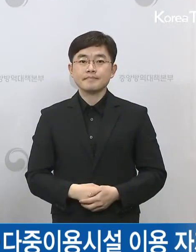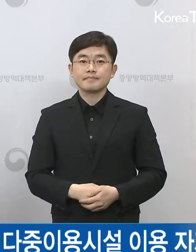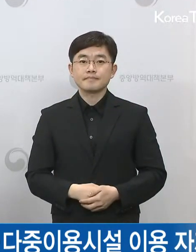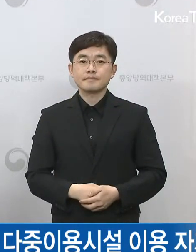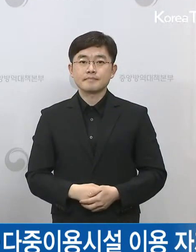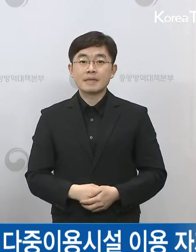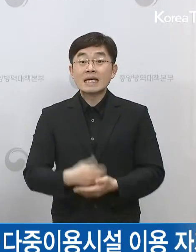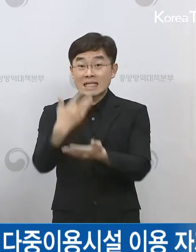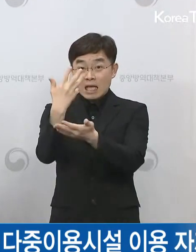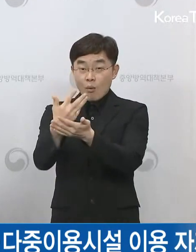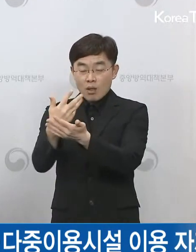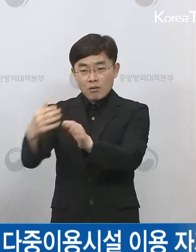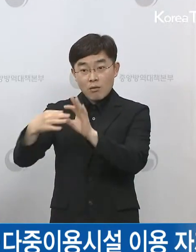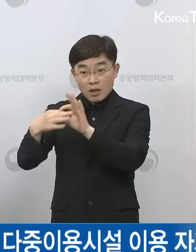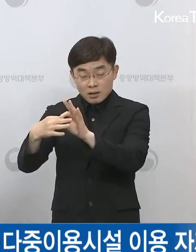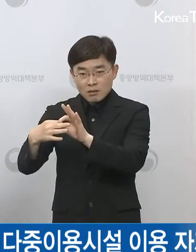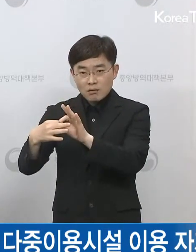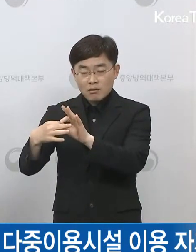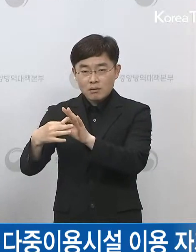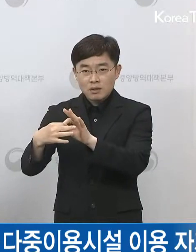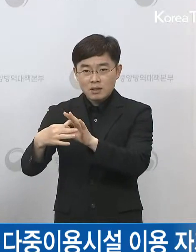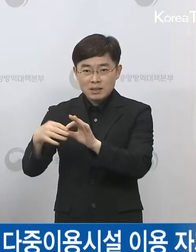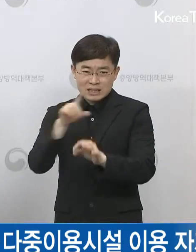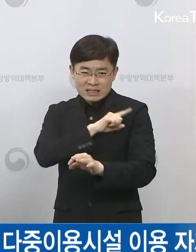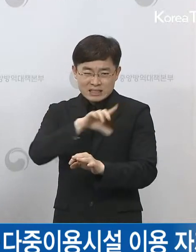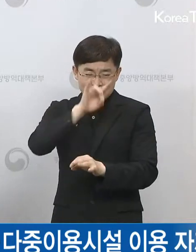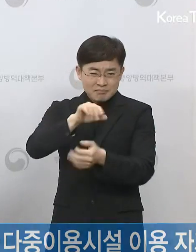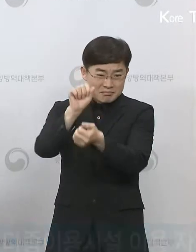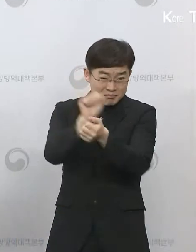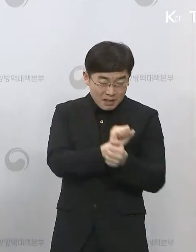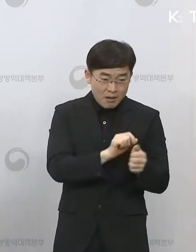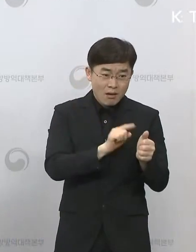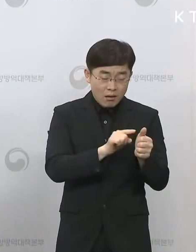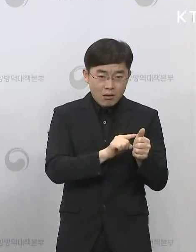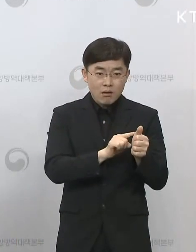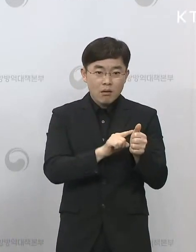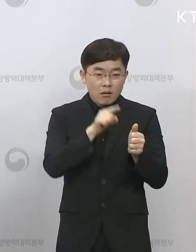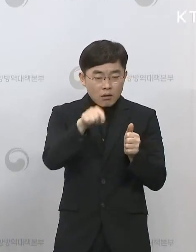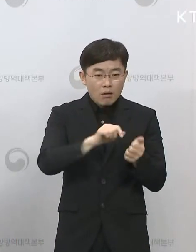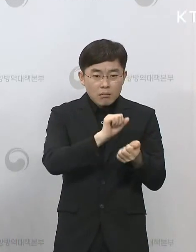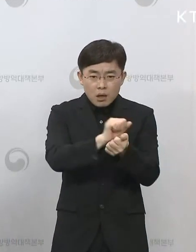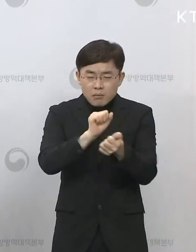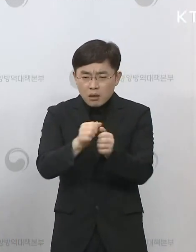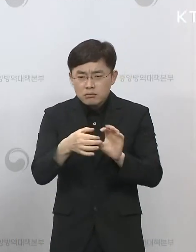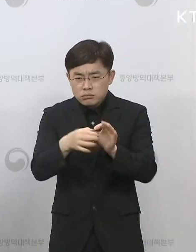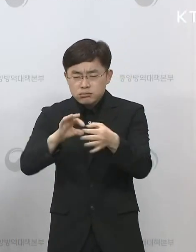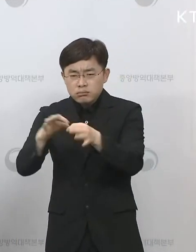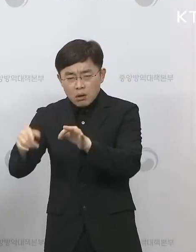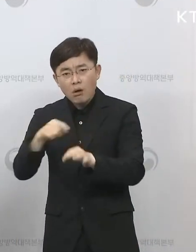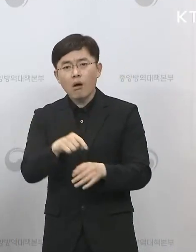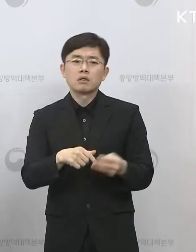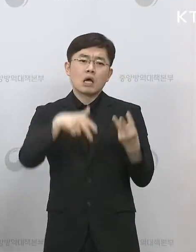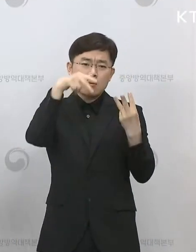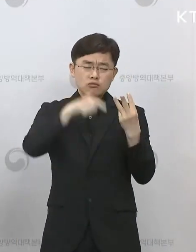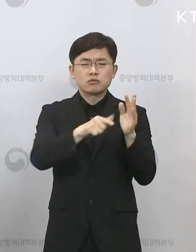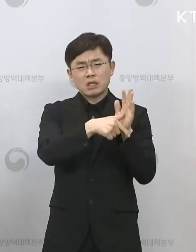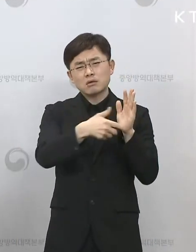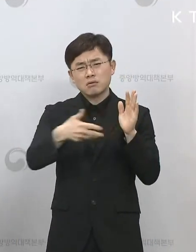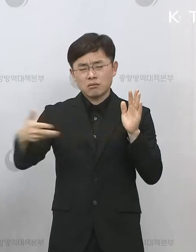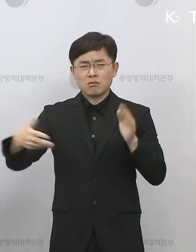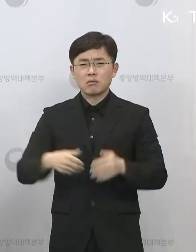이태원 클럽 관련해서 처음 확진자가 발생한 지 3주가 지났지만 감염 여파가 지속되고 있습니다.